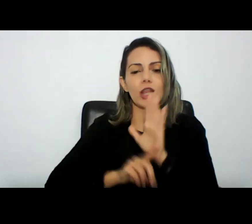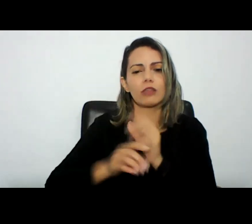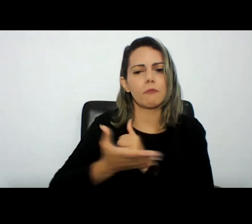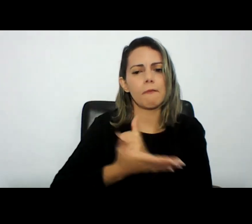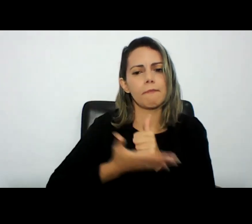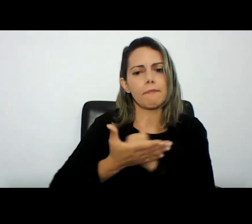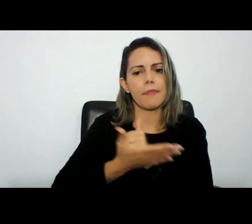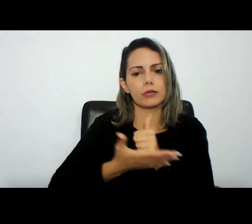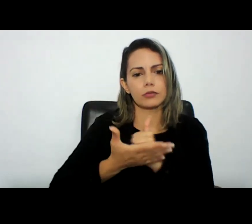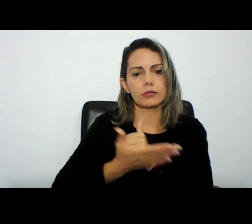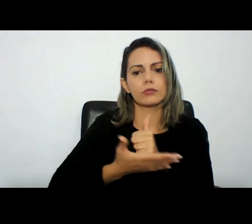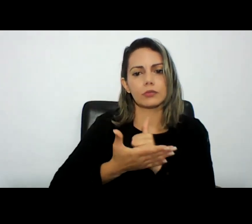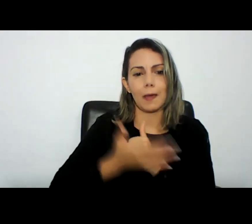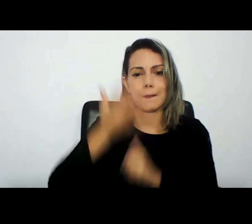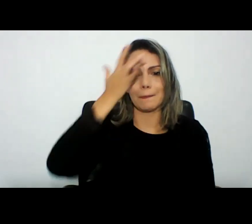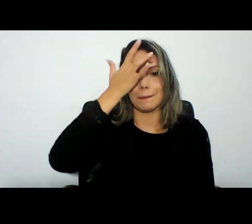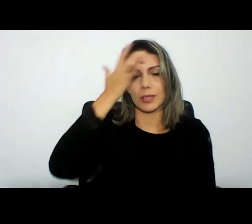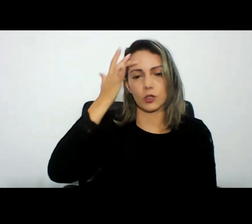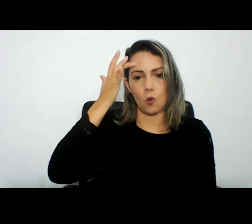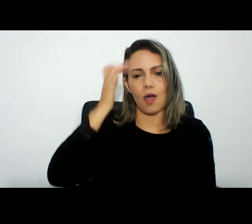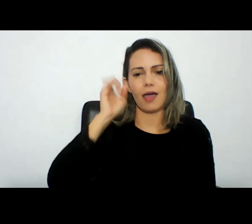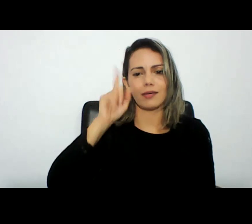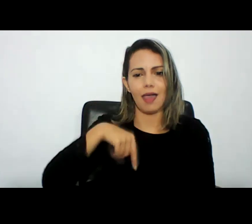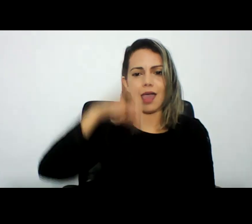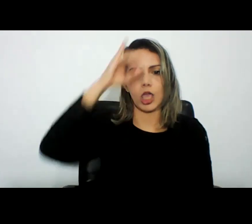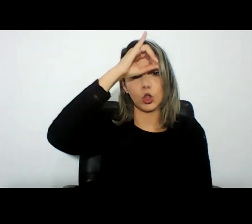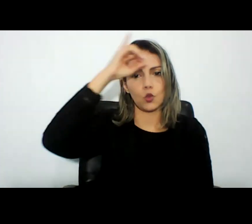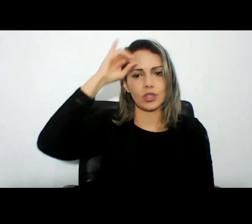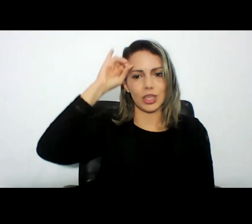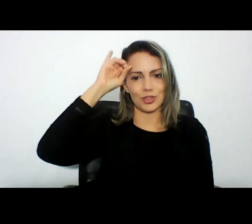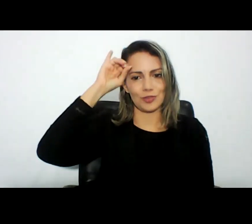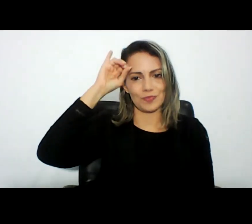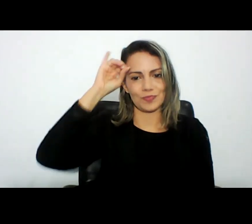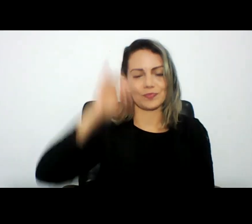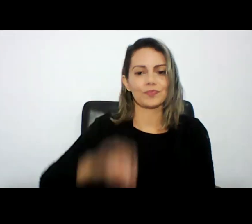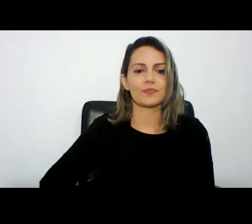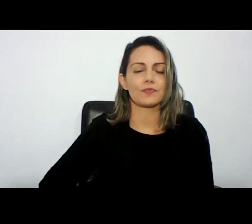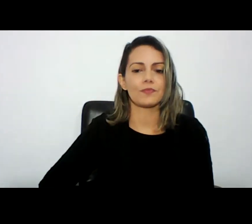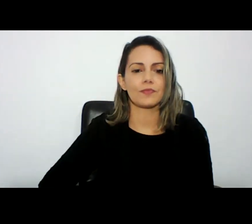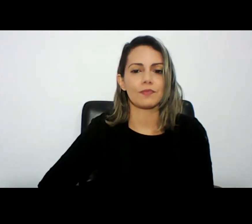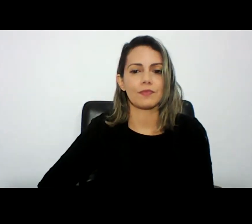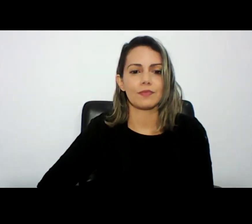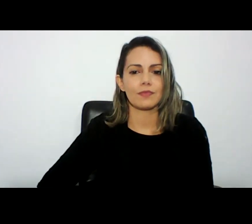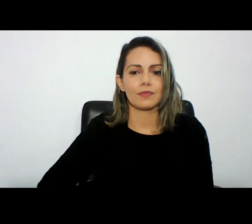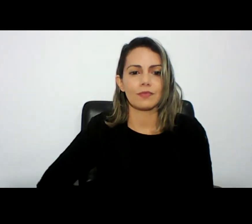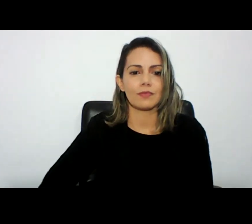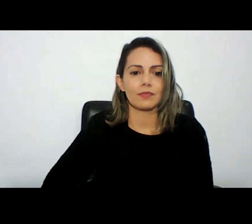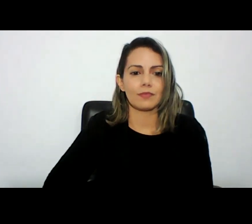daquele que é presumidamente inocente então essa é grande tensão no nosso caso específico é